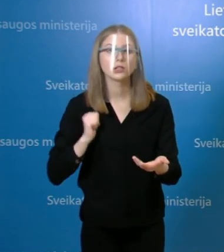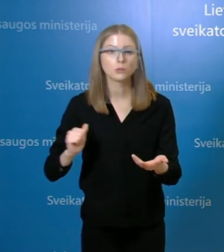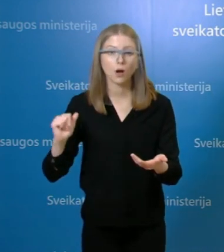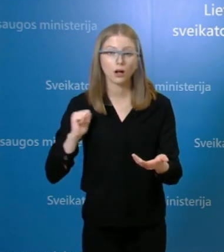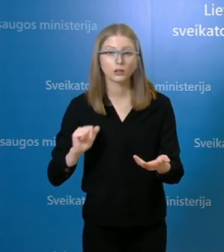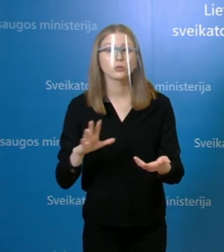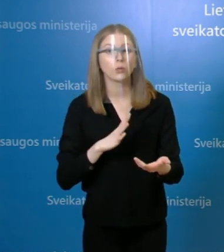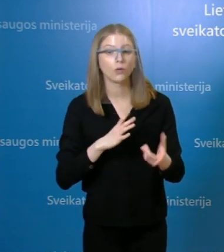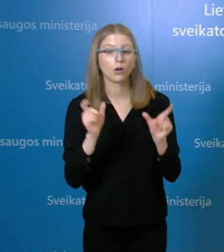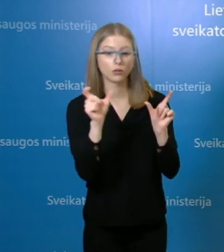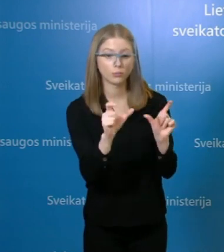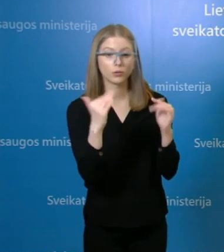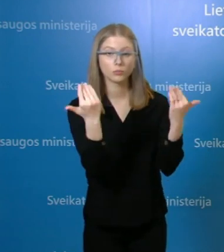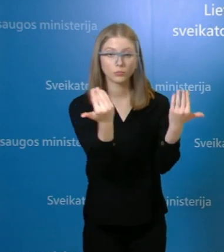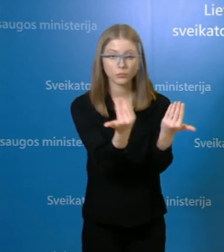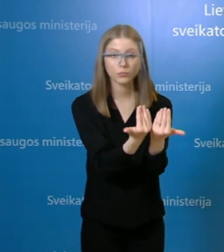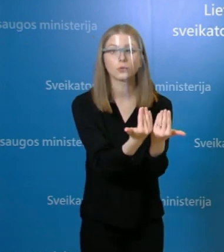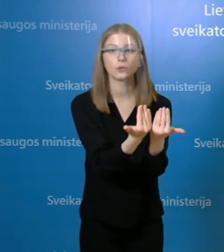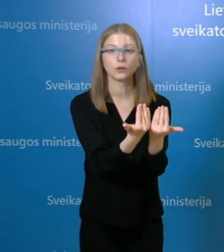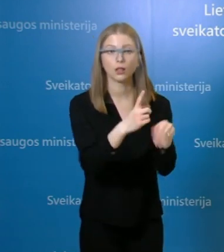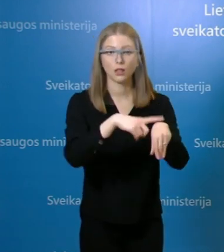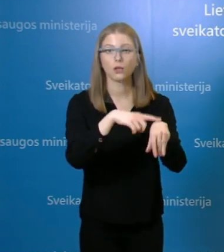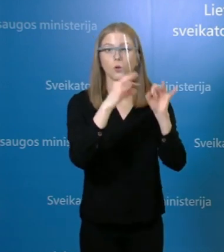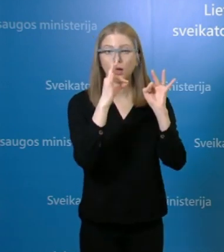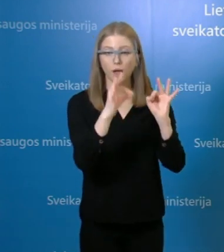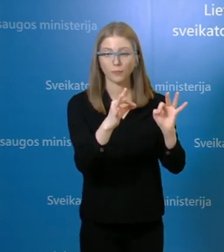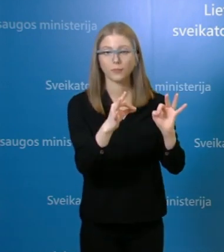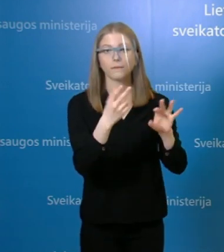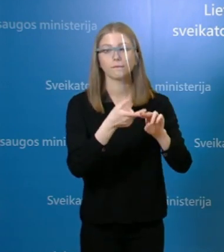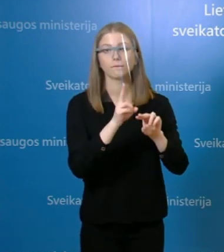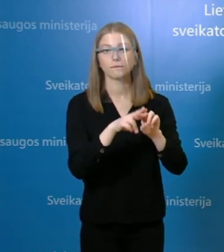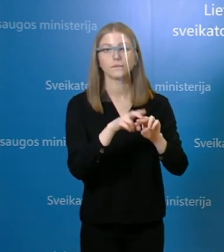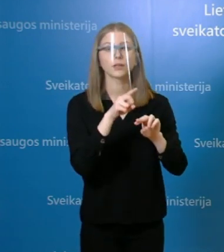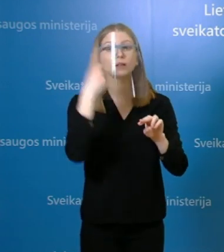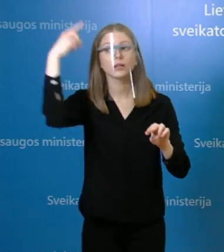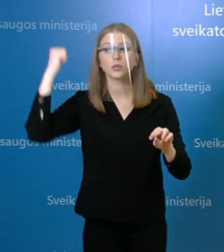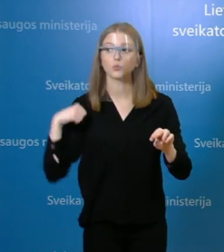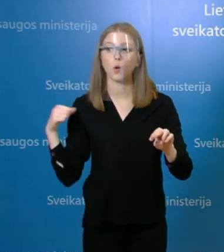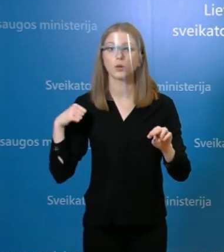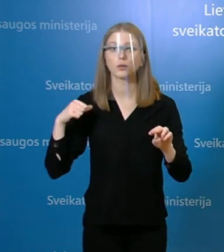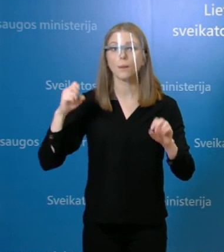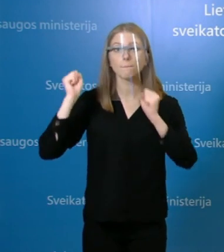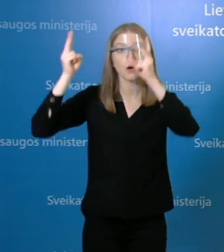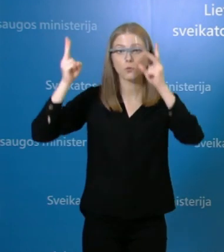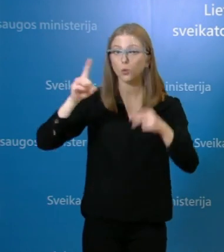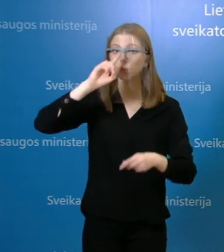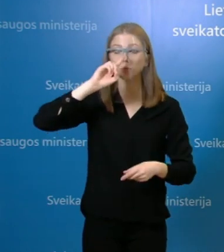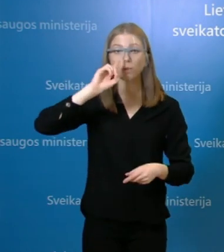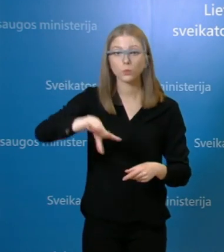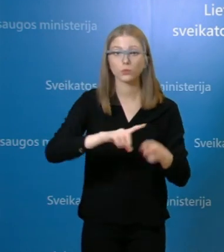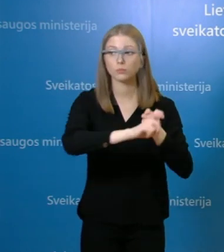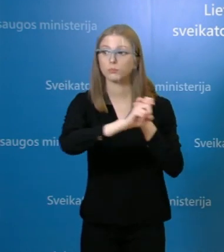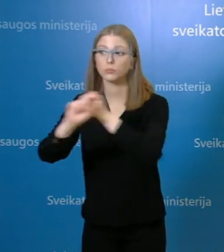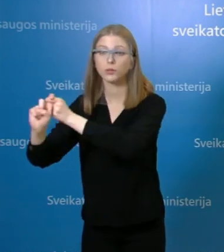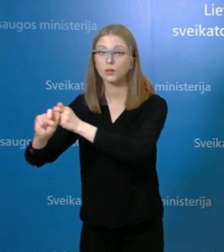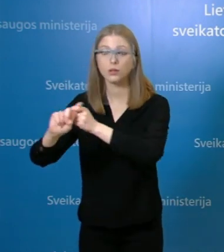izoliuoti ir jie neturėtų kelti rizikos kitiems žmonėms. Tai tikrai nereikia kelti panikos, nereikia galvoti, kad